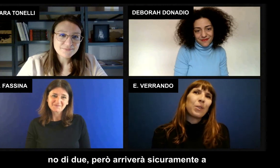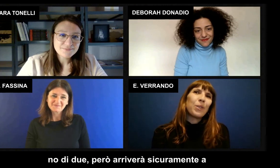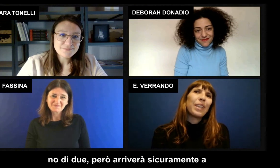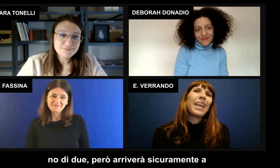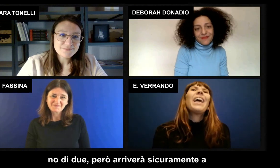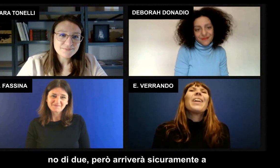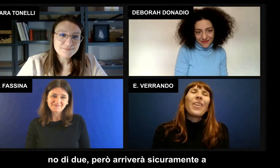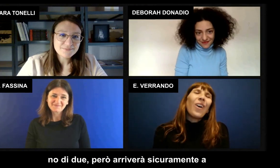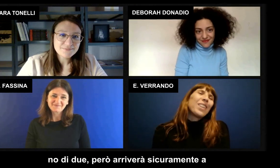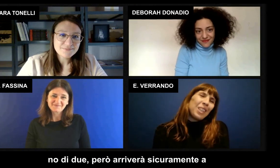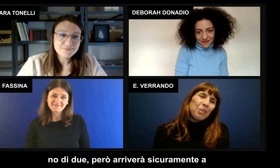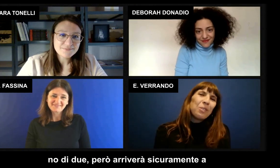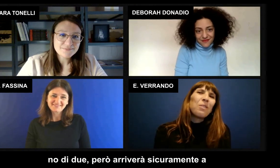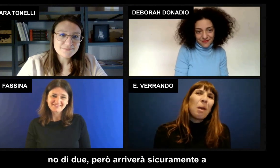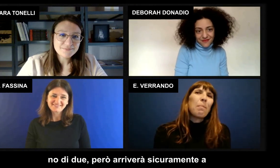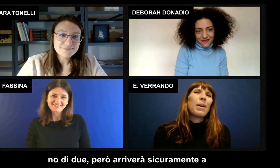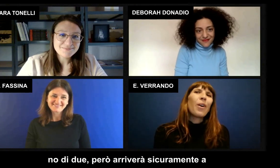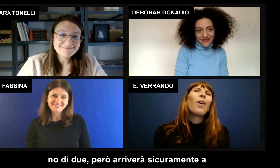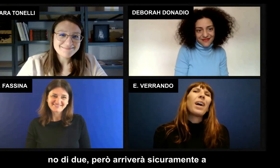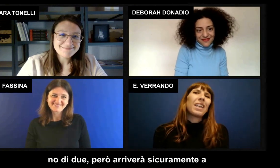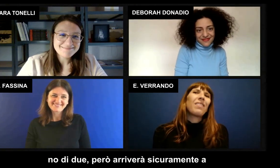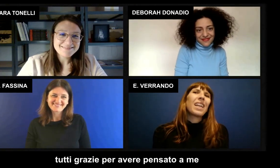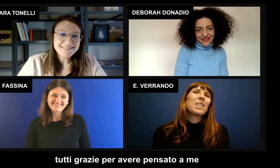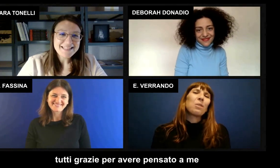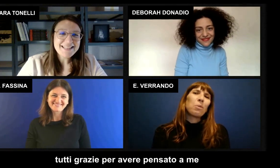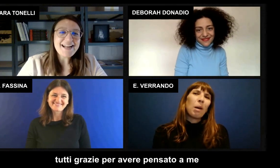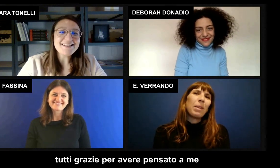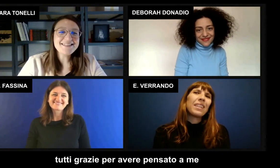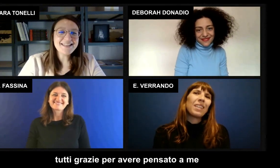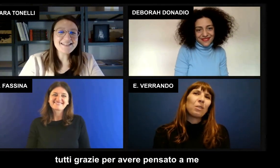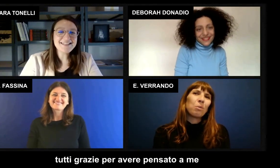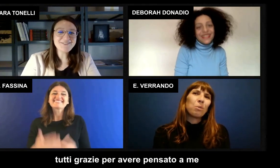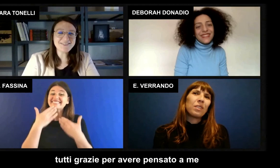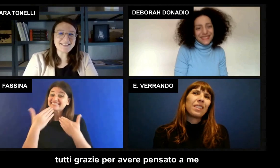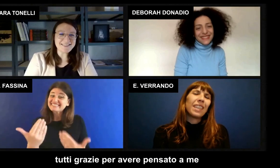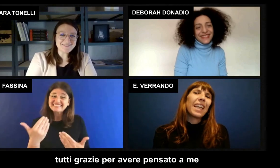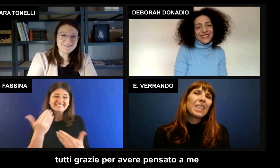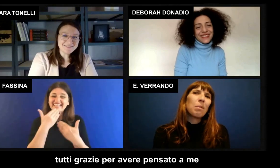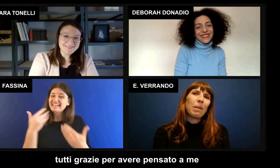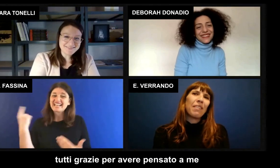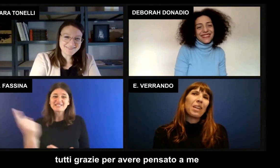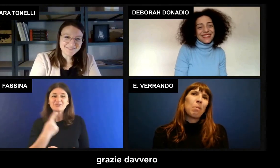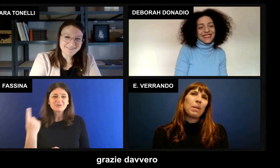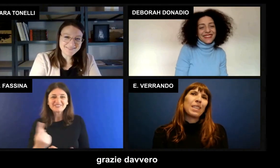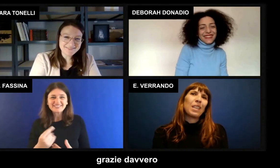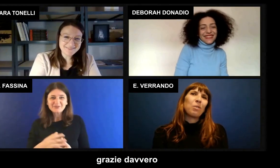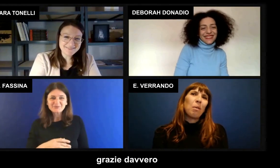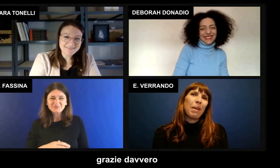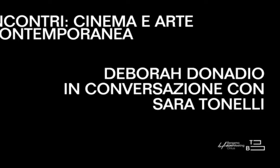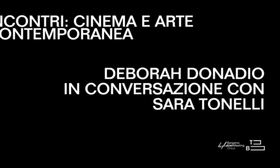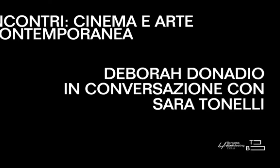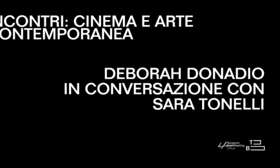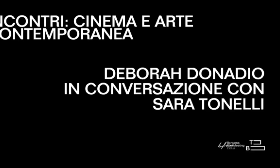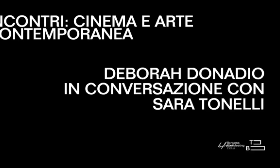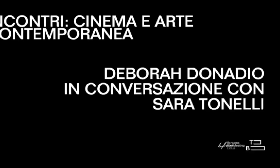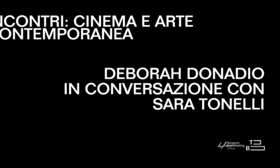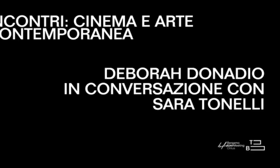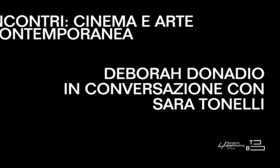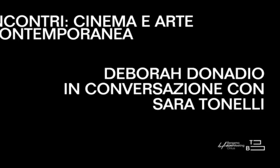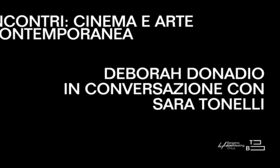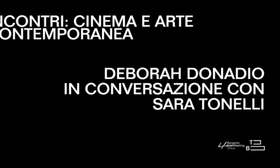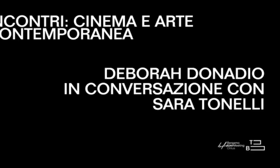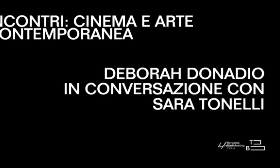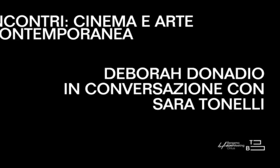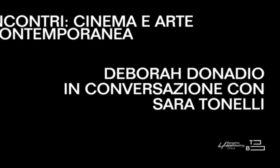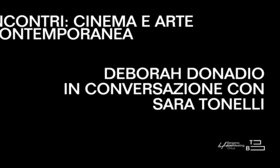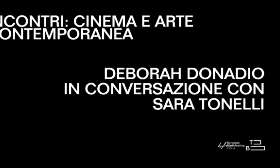persone no di due però arriverà sicuramente a tutti grazie per avere pensato a me che e che che